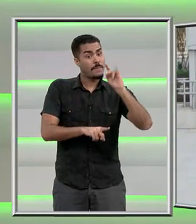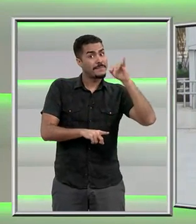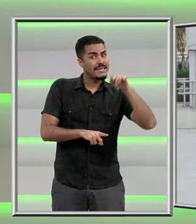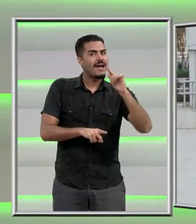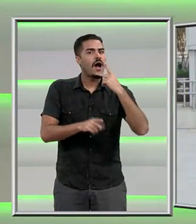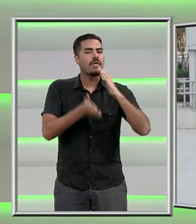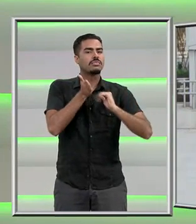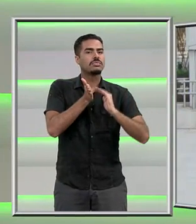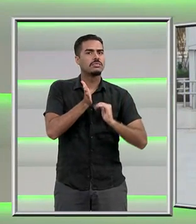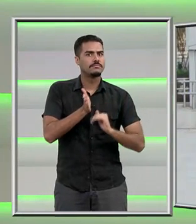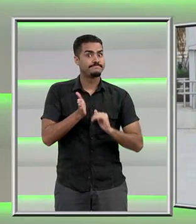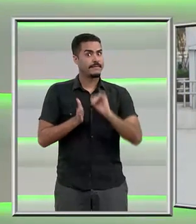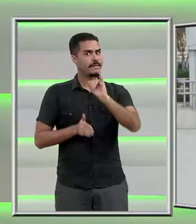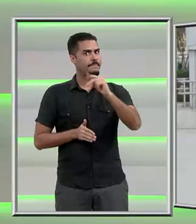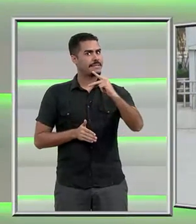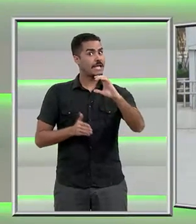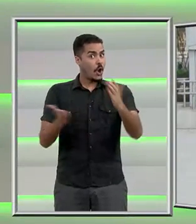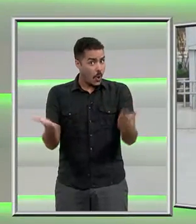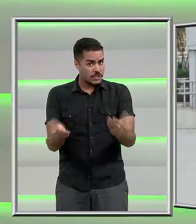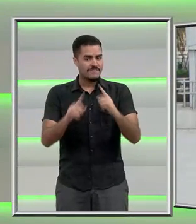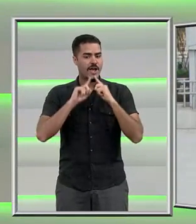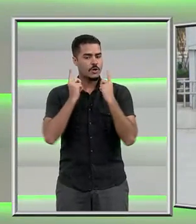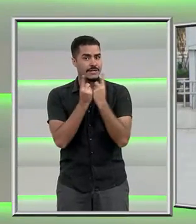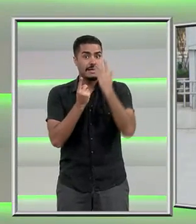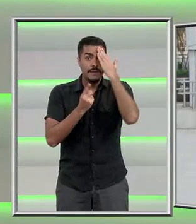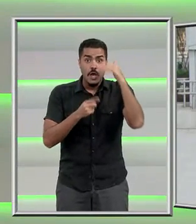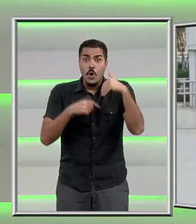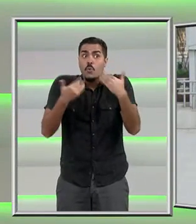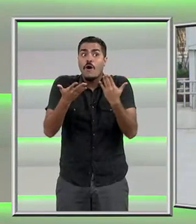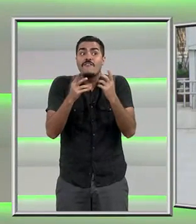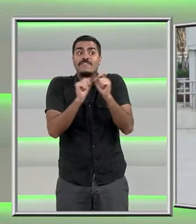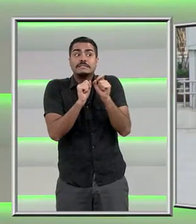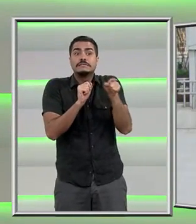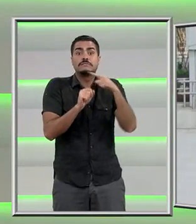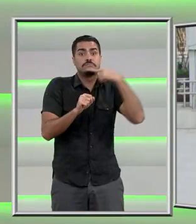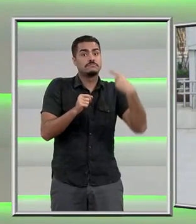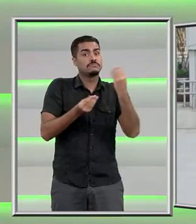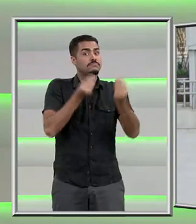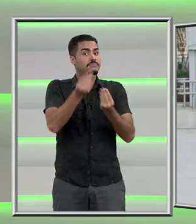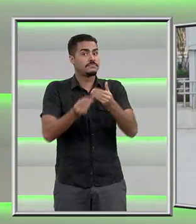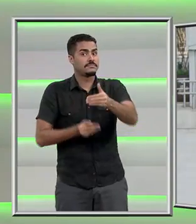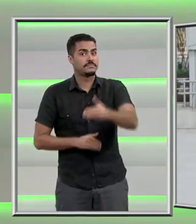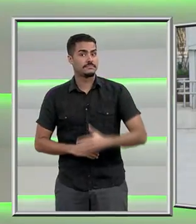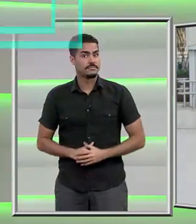IPC vai se reunir hoje para decidir quais atitudes deve tomar.